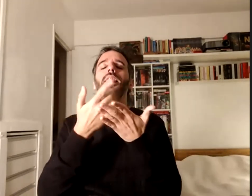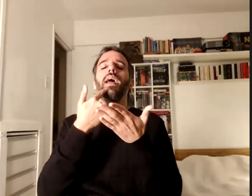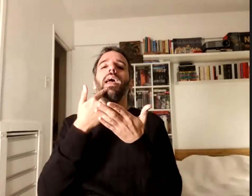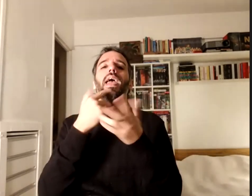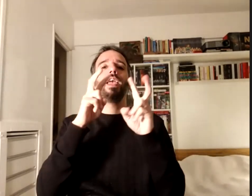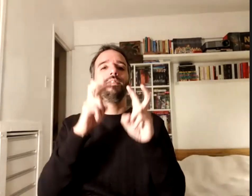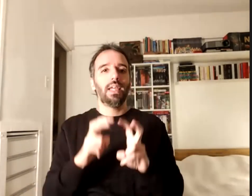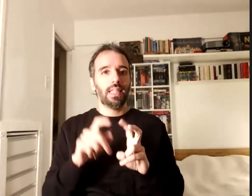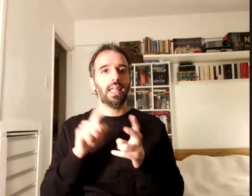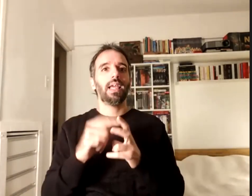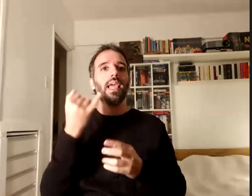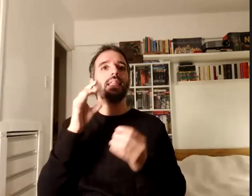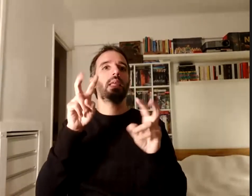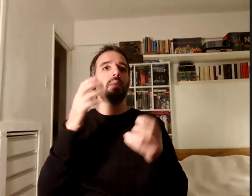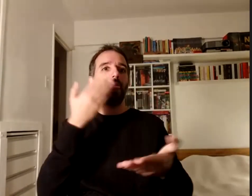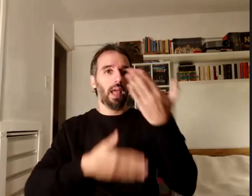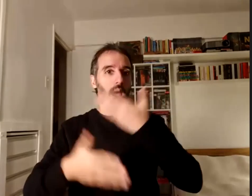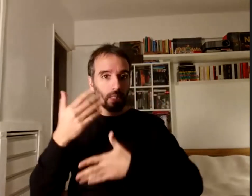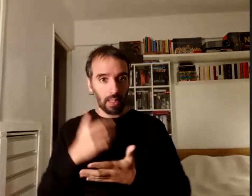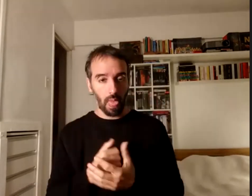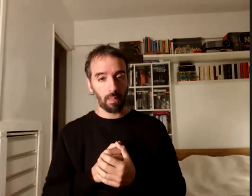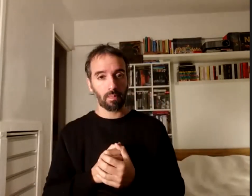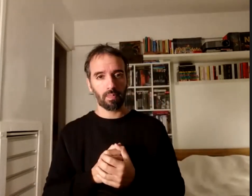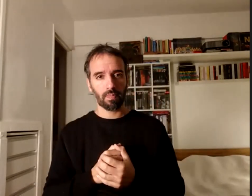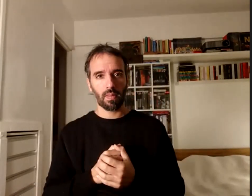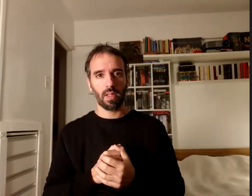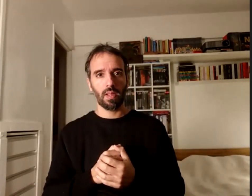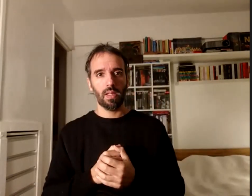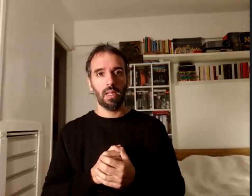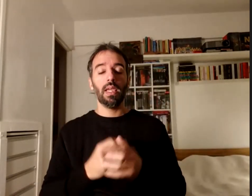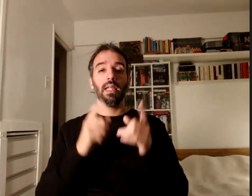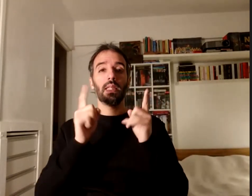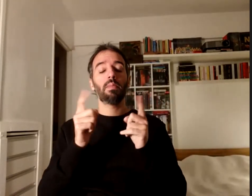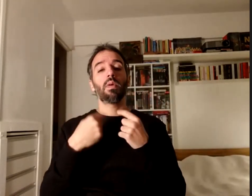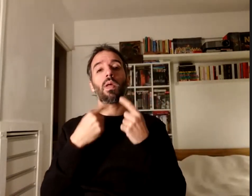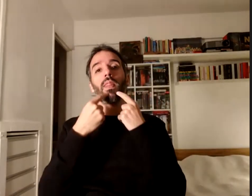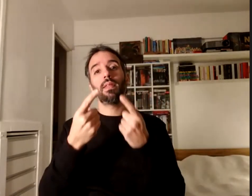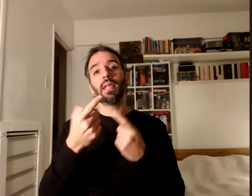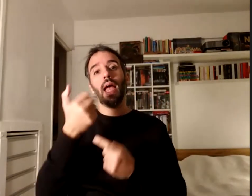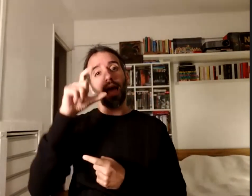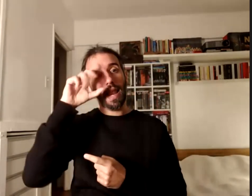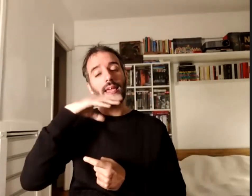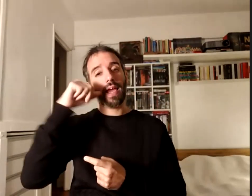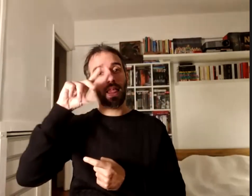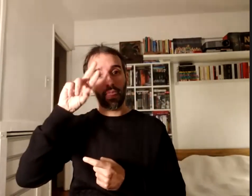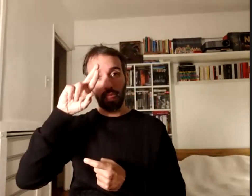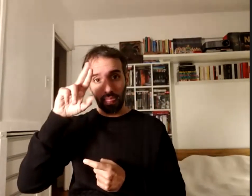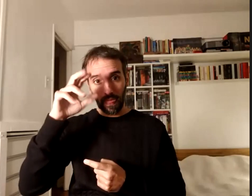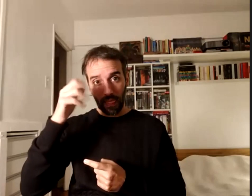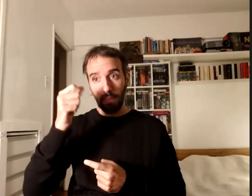discapacidad un poco retomando también lo que decía Alejandra y también los demás autores